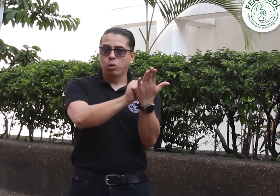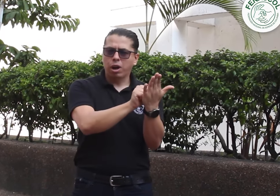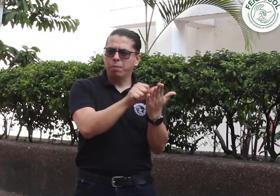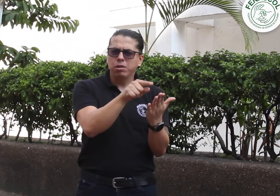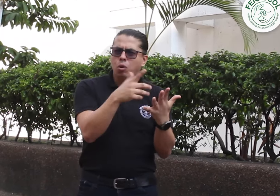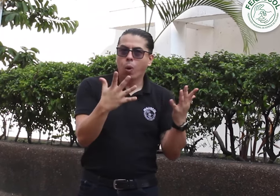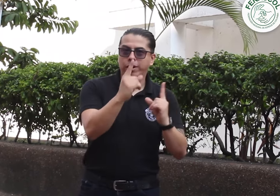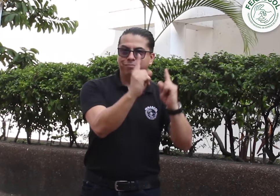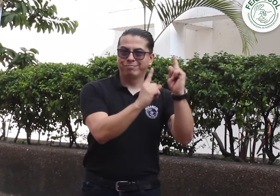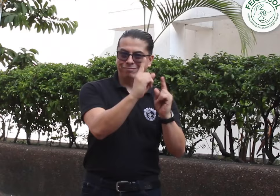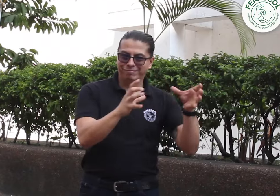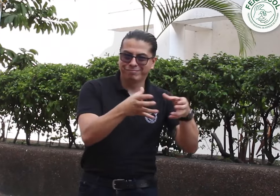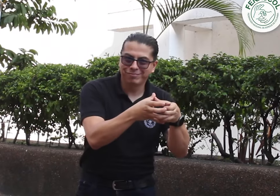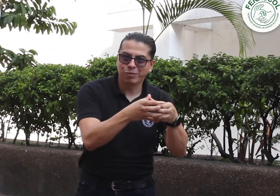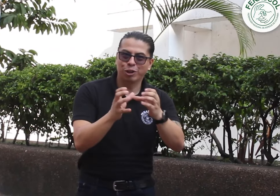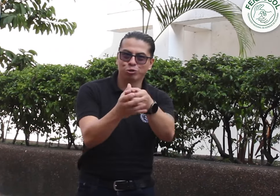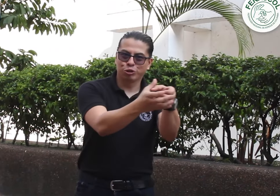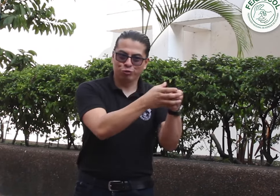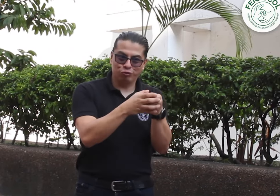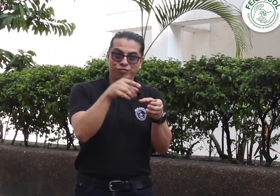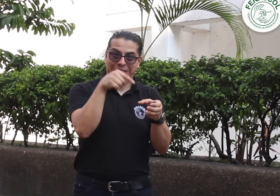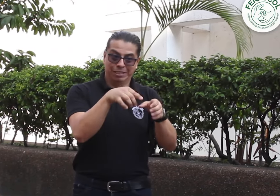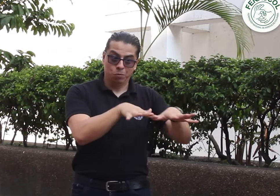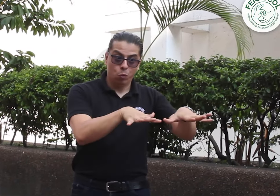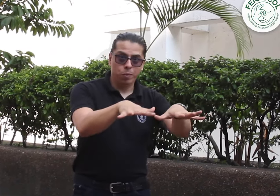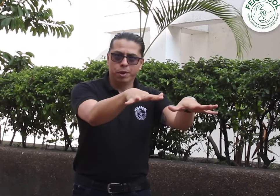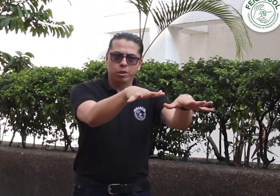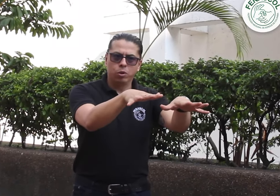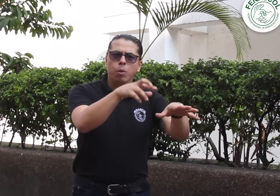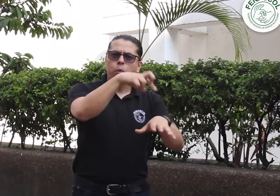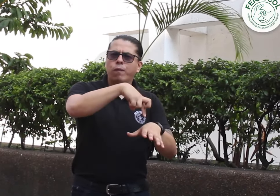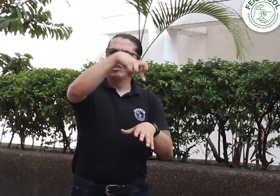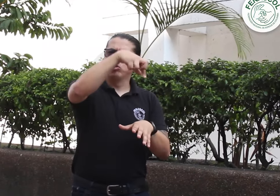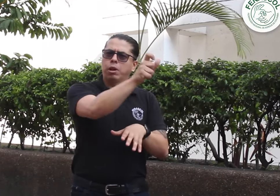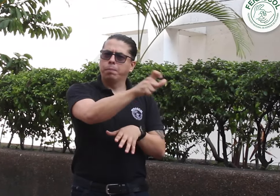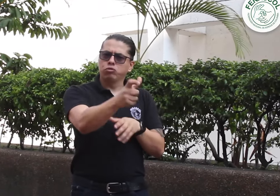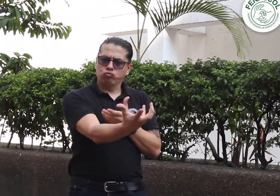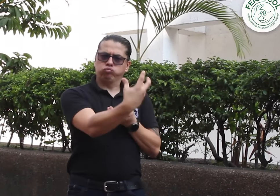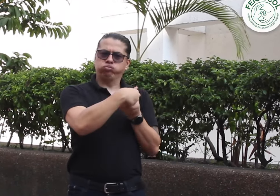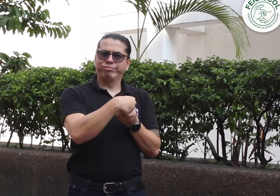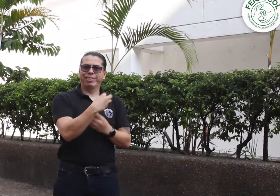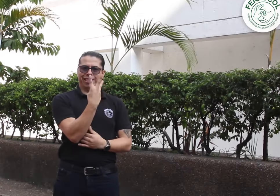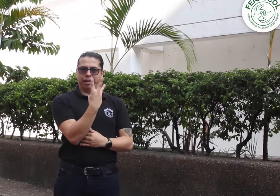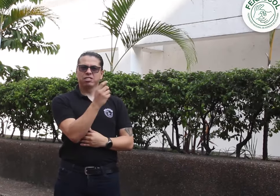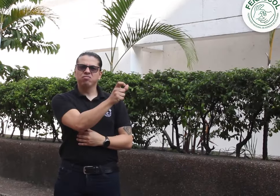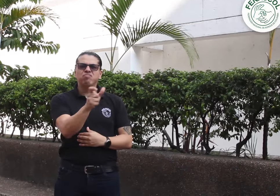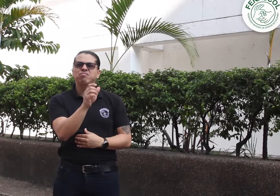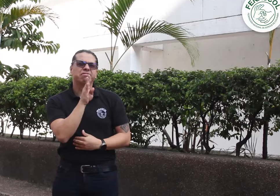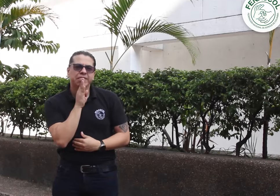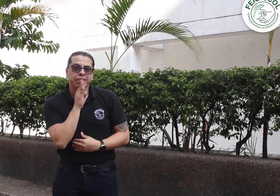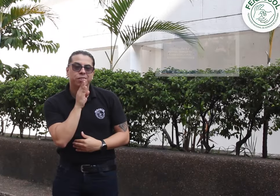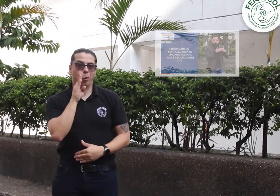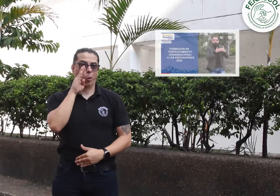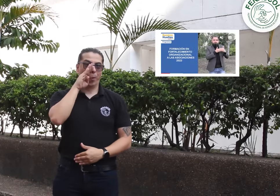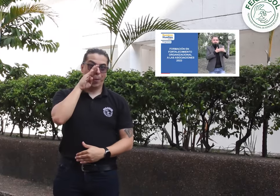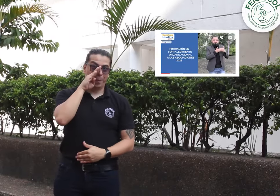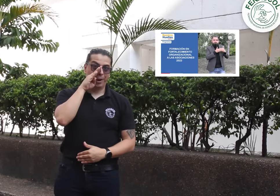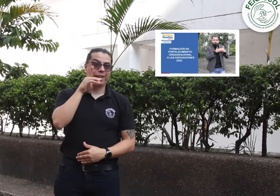profesionales en el Programa de Asociacionismo y Asociatividad, Omar Bustos, Diana